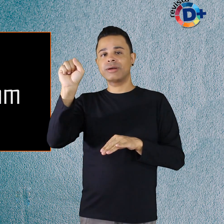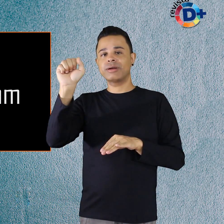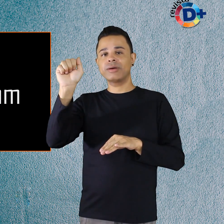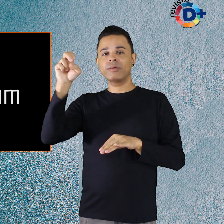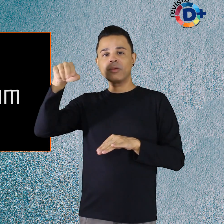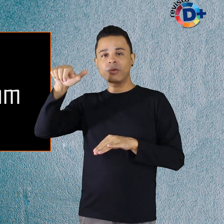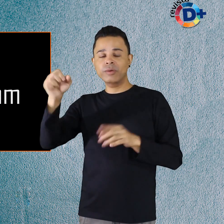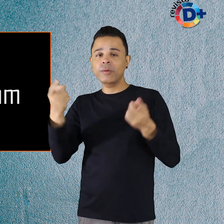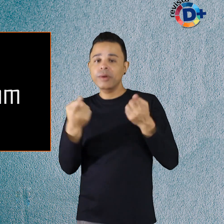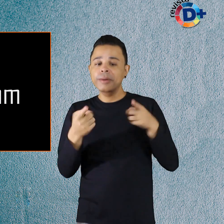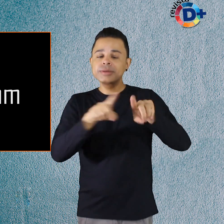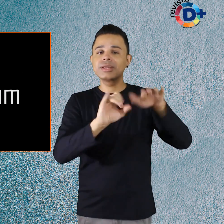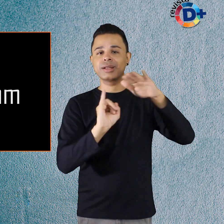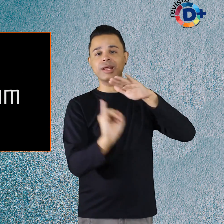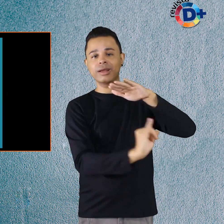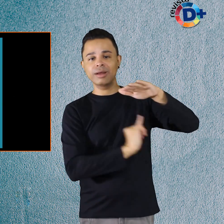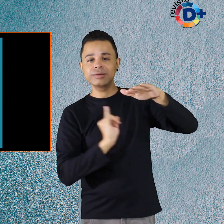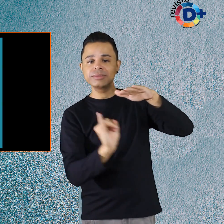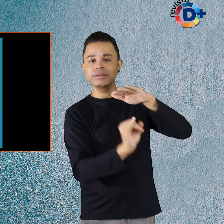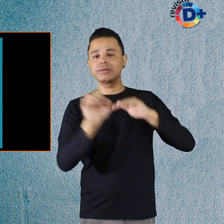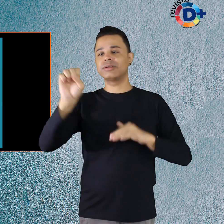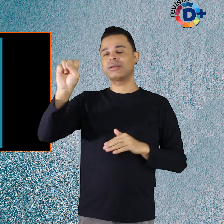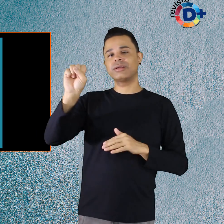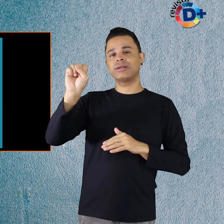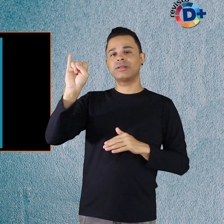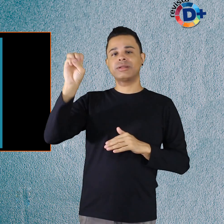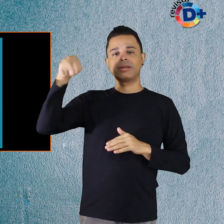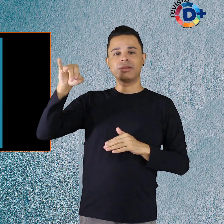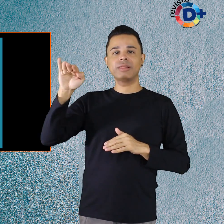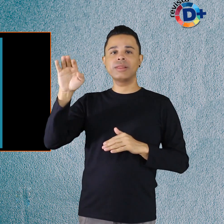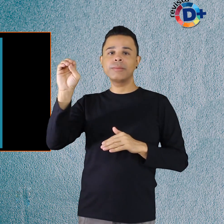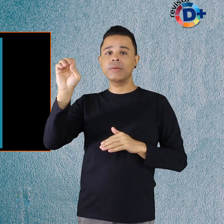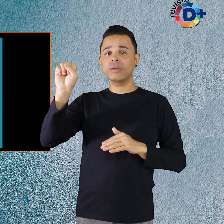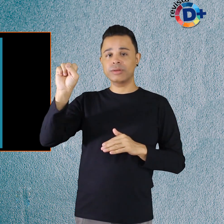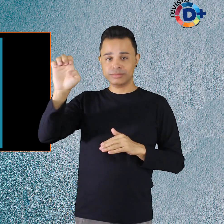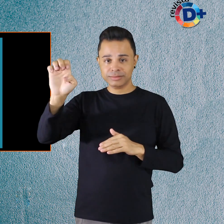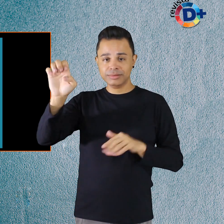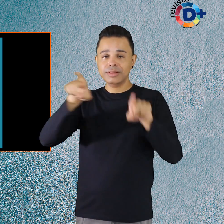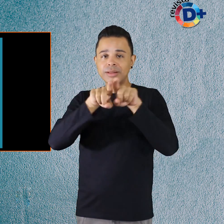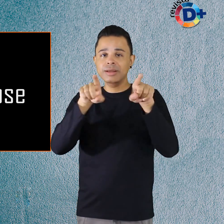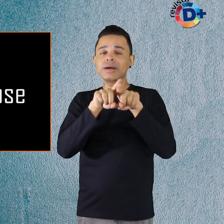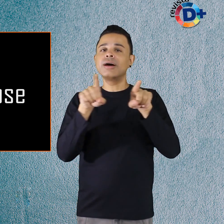Instituto Movimentarte e Projeto Simbiose, foi realizado em comemoração ao Dia